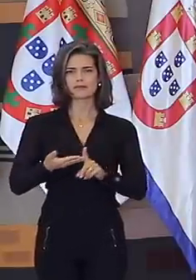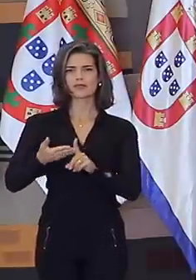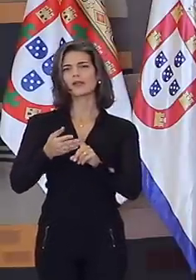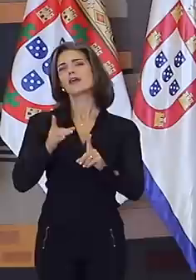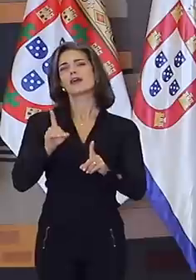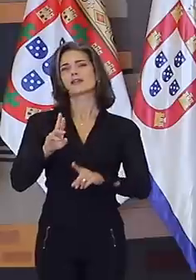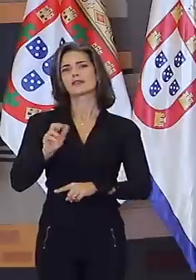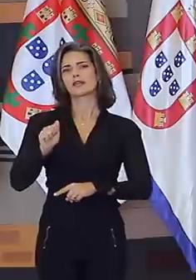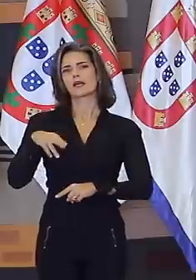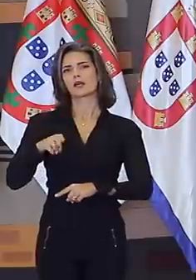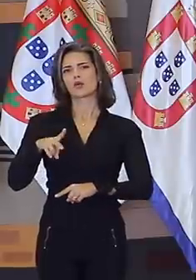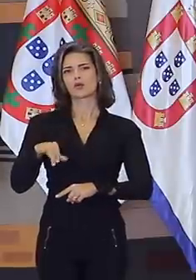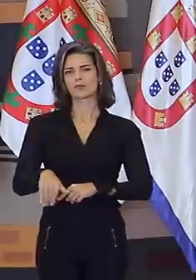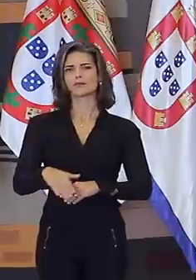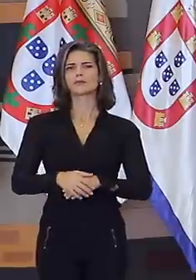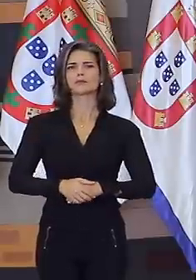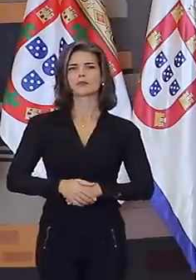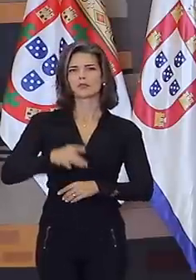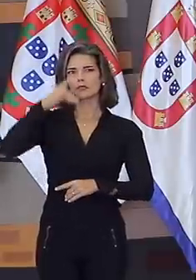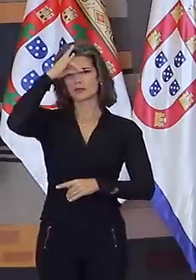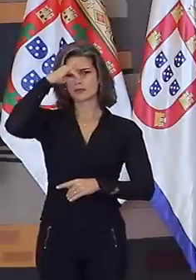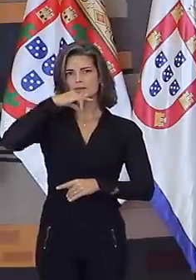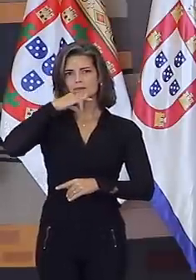Drakan Torekanov, do Cazaquistão.